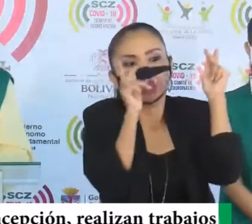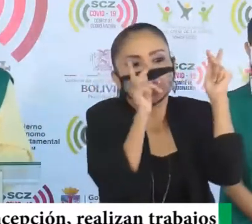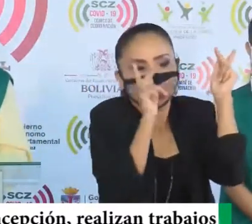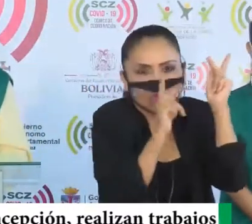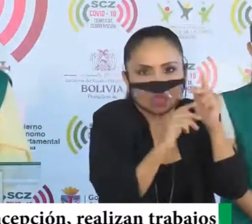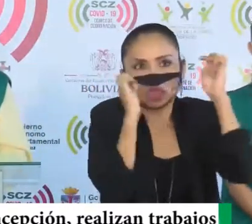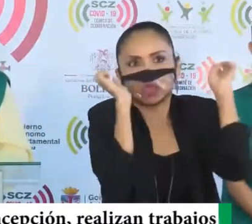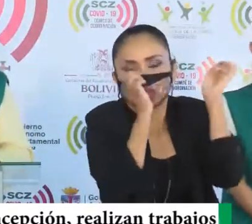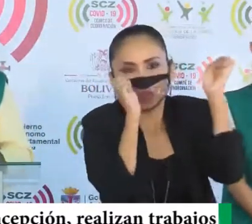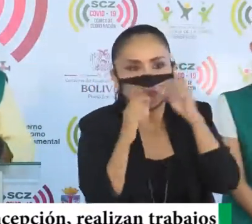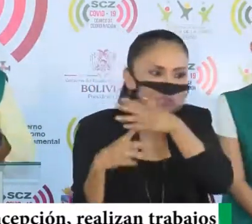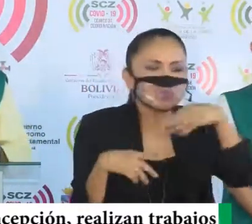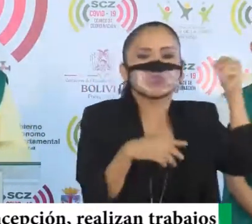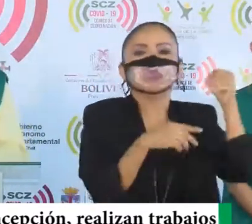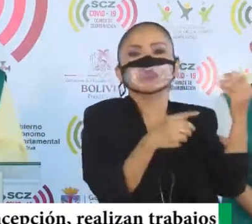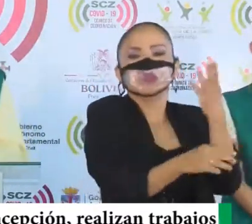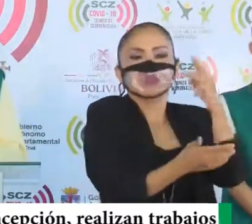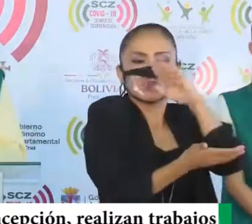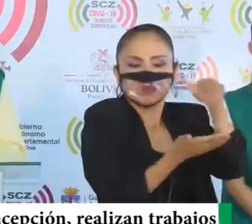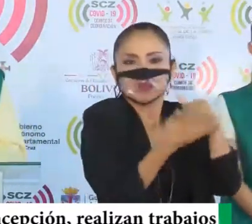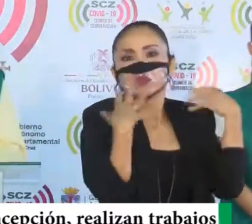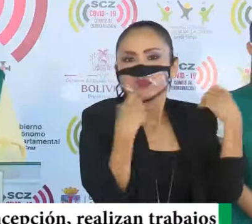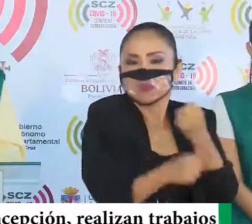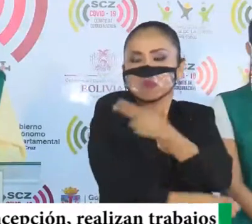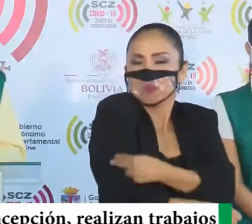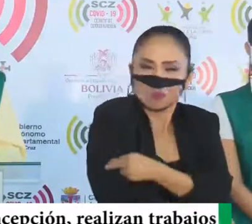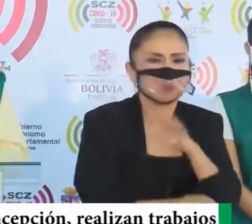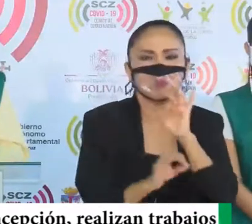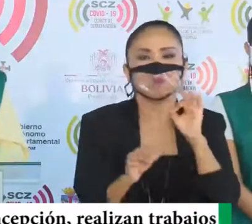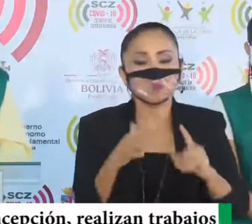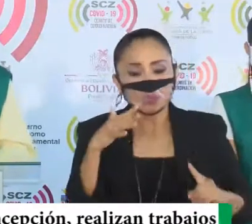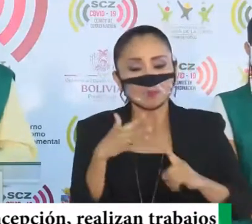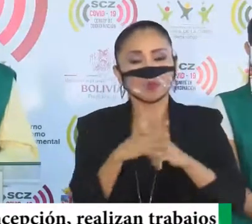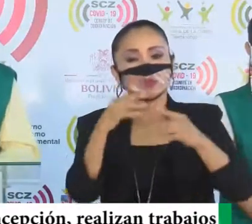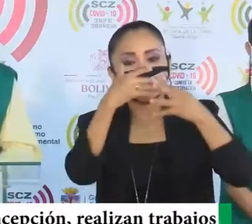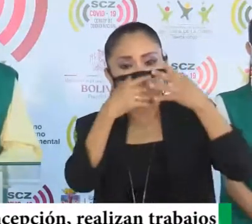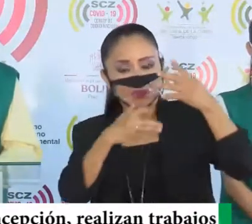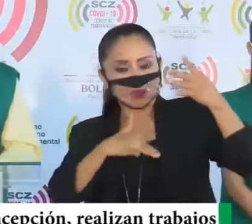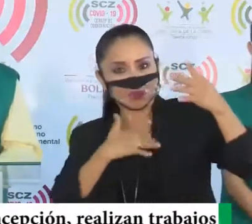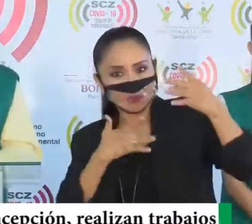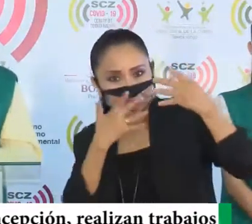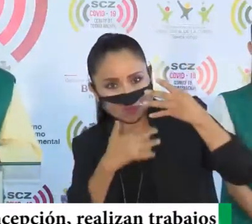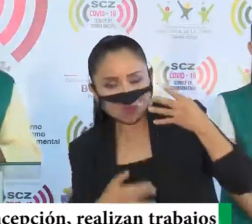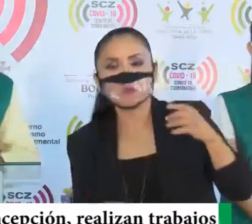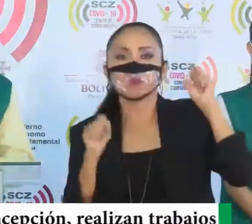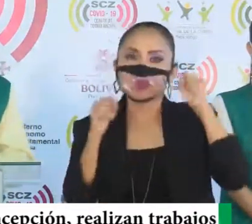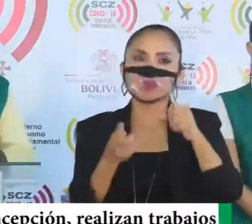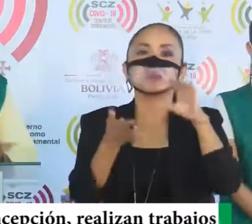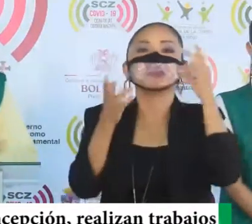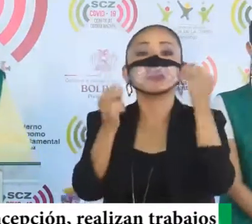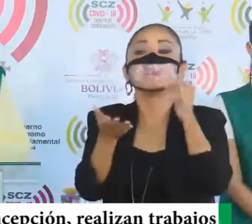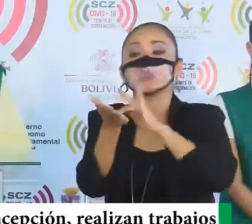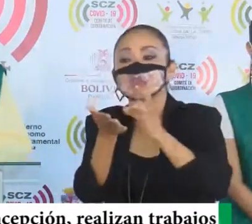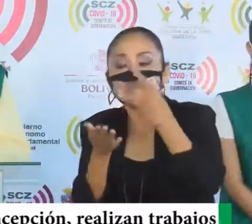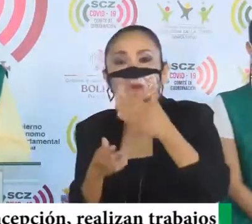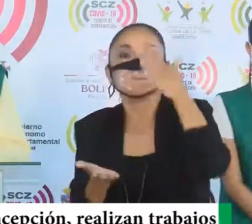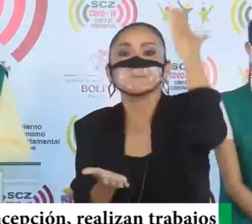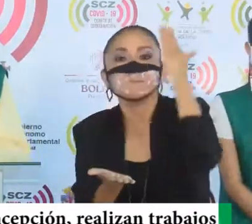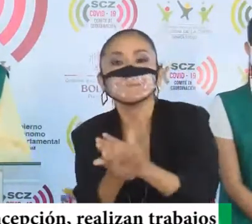ante una emergencia, sino que, ante un primer síntoma, se les pueda medicar, y se pueda cortar ya,